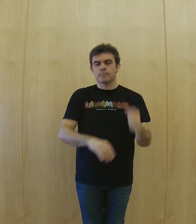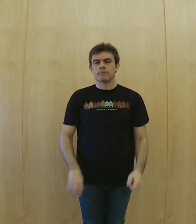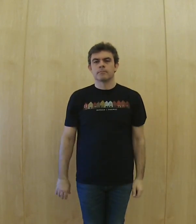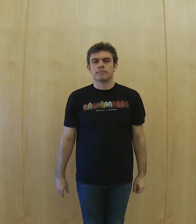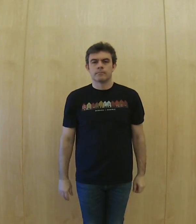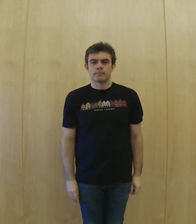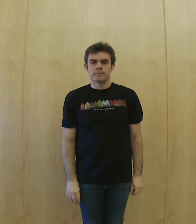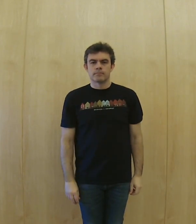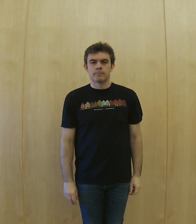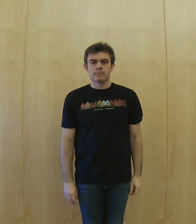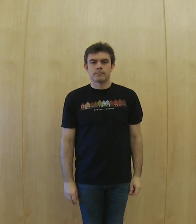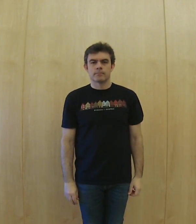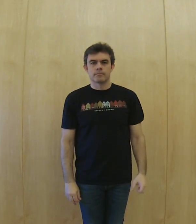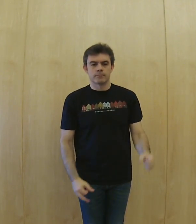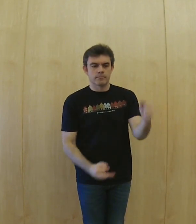regulador de mala intención,